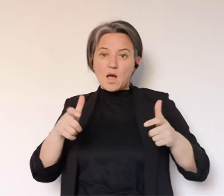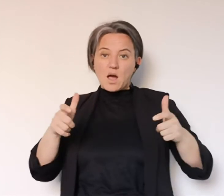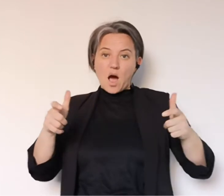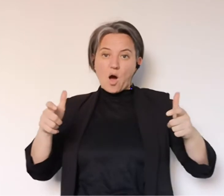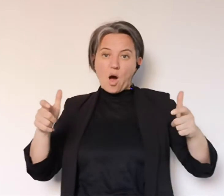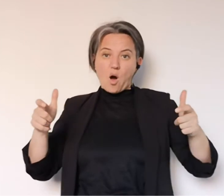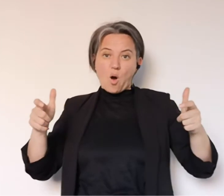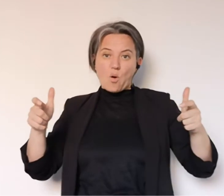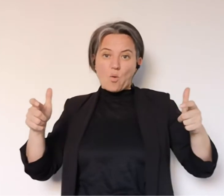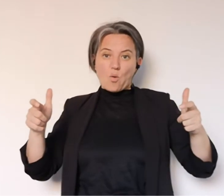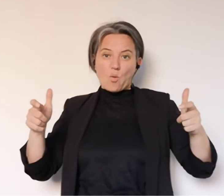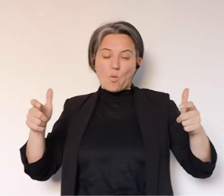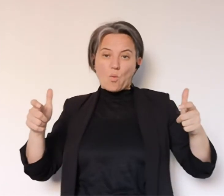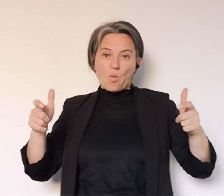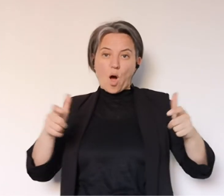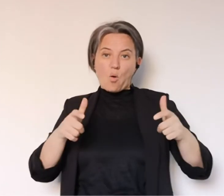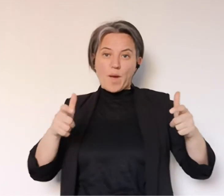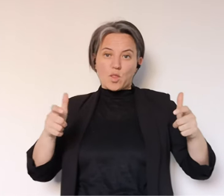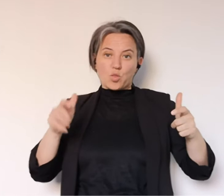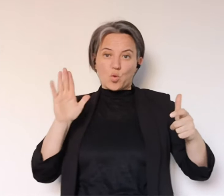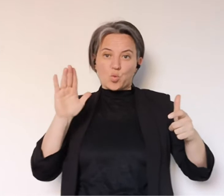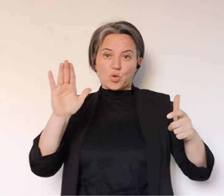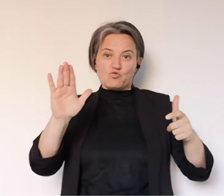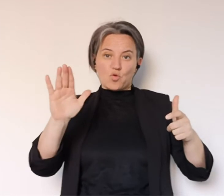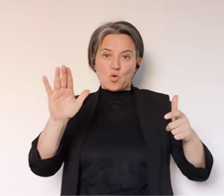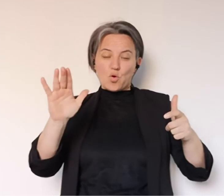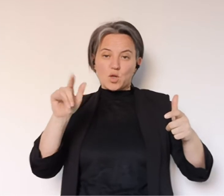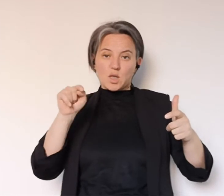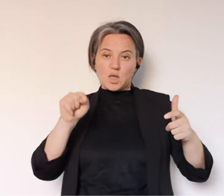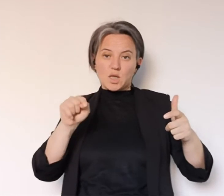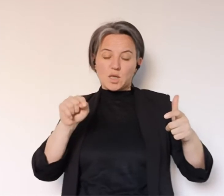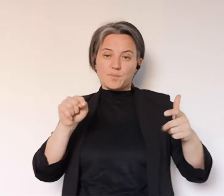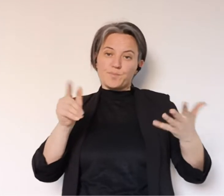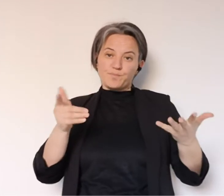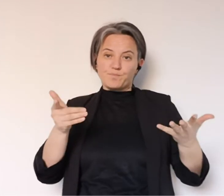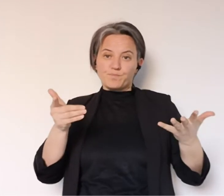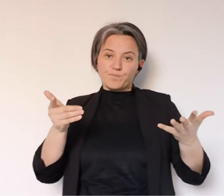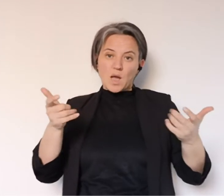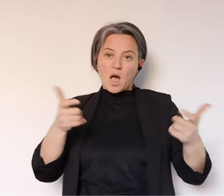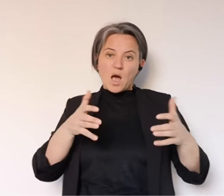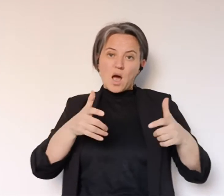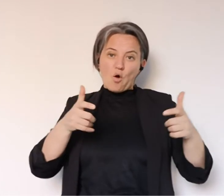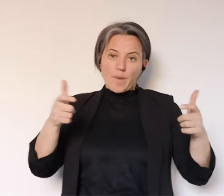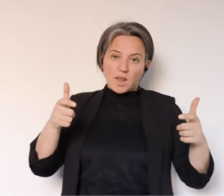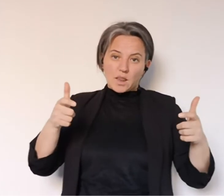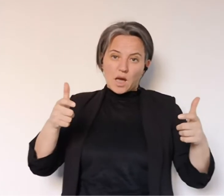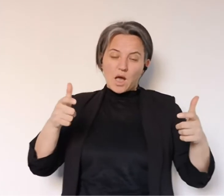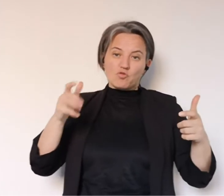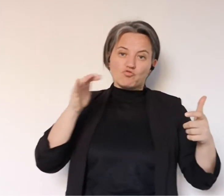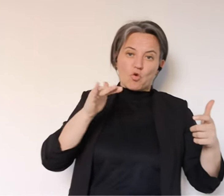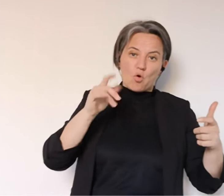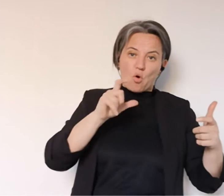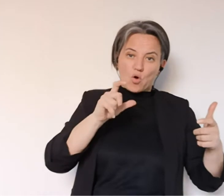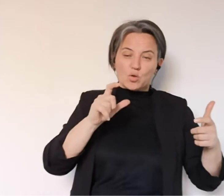la parola fine a una crescita che giorno per giorno abbiamo